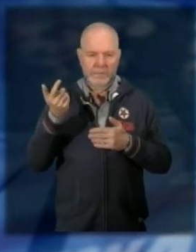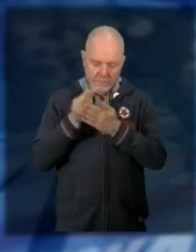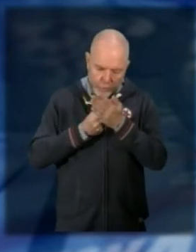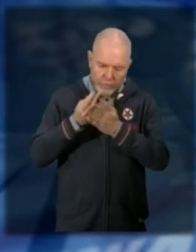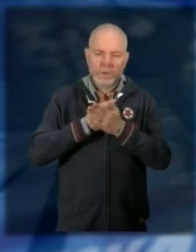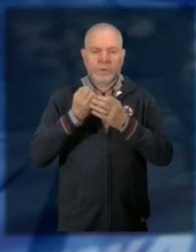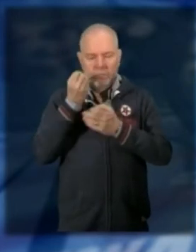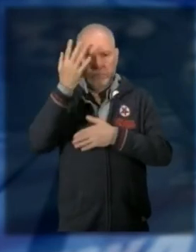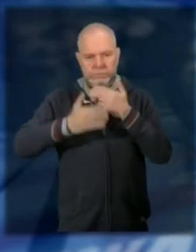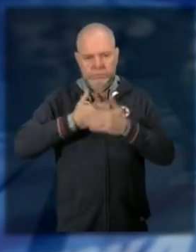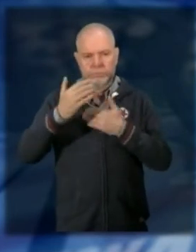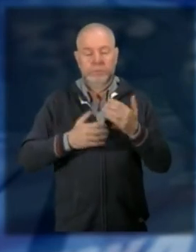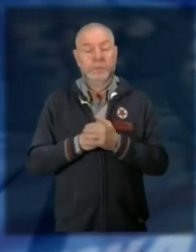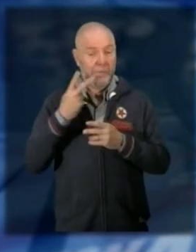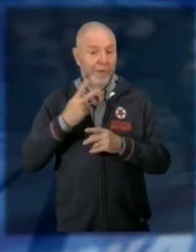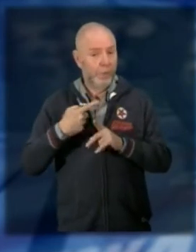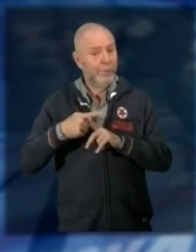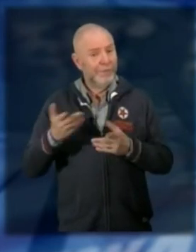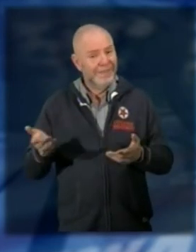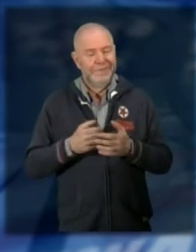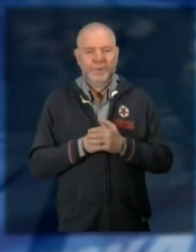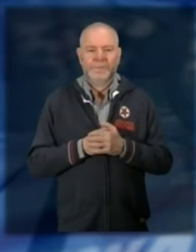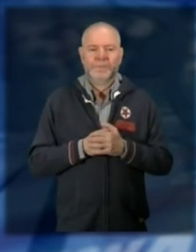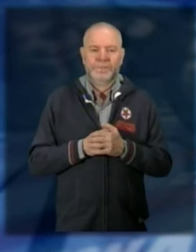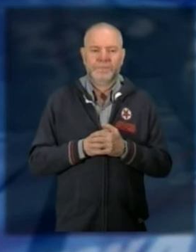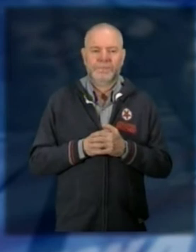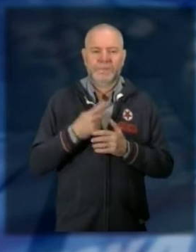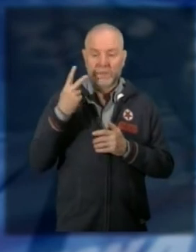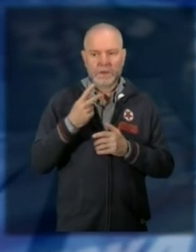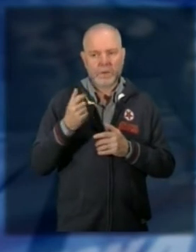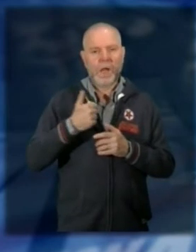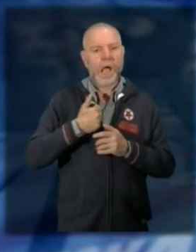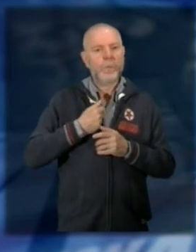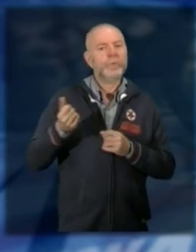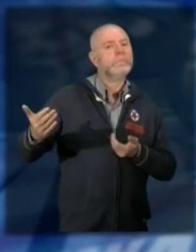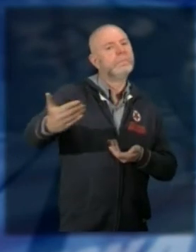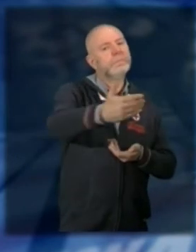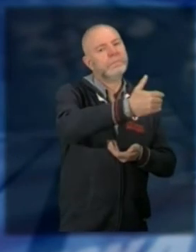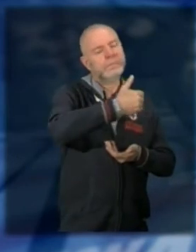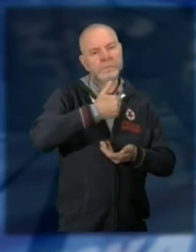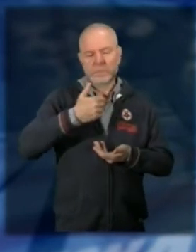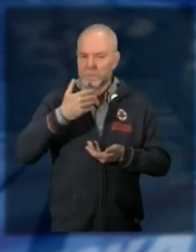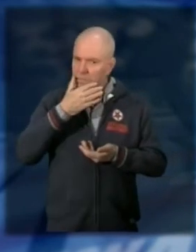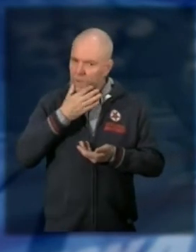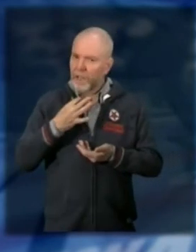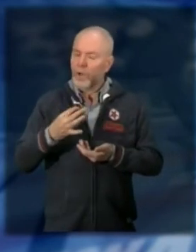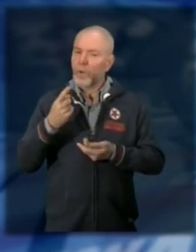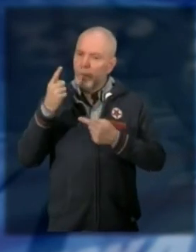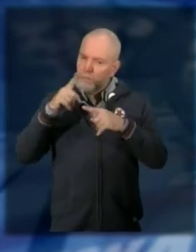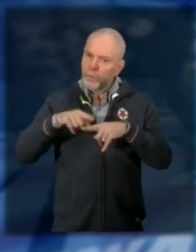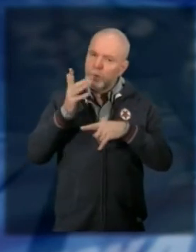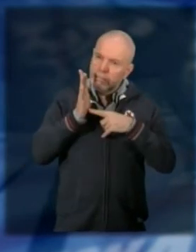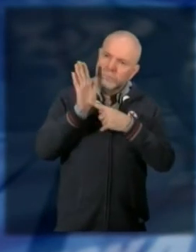prodotto beh questo è un modo davvero singolare con cui la scuola si autofinanzia ma aggiungiamoci anche si fa conoscere e